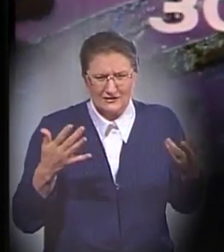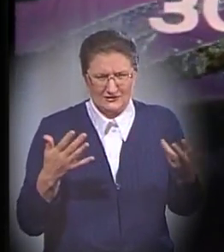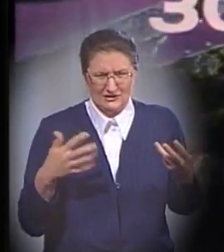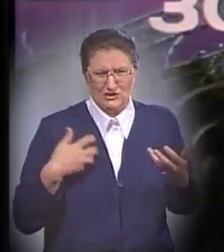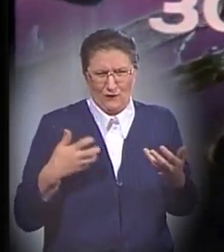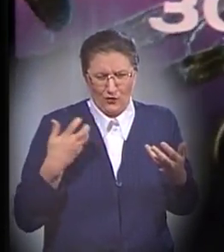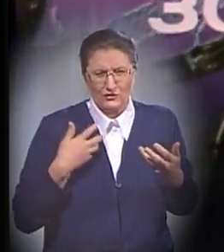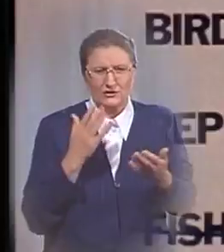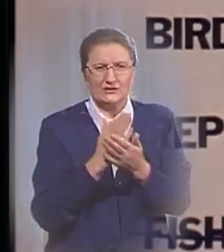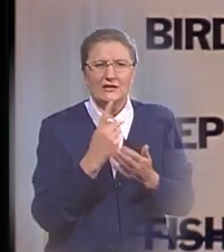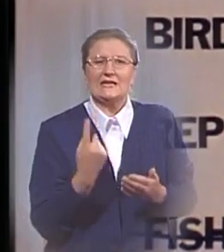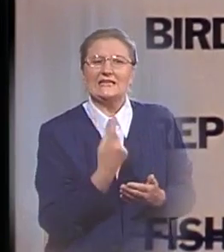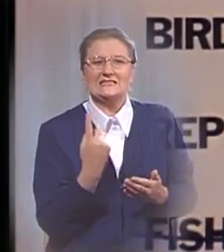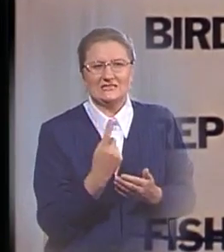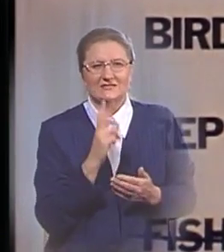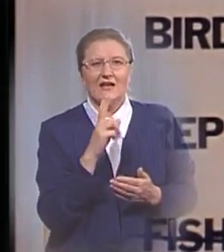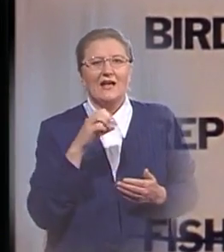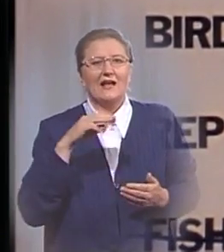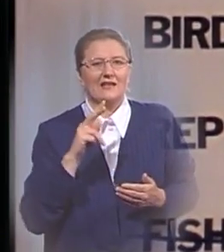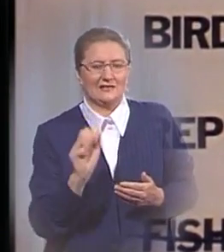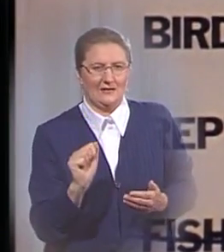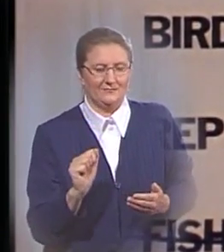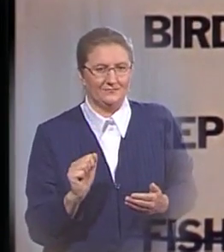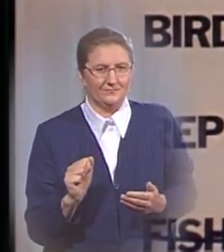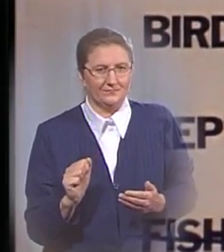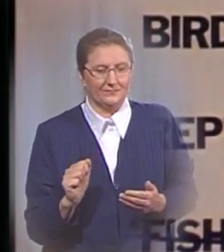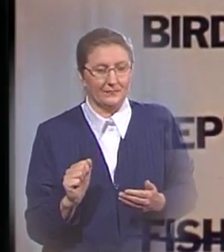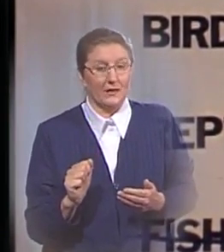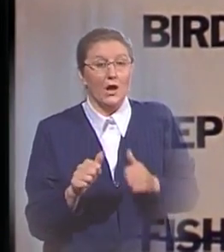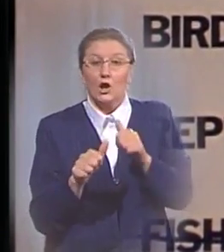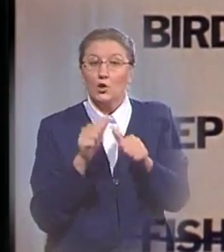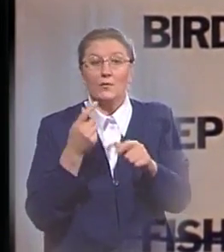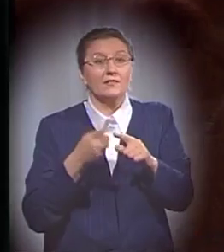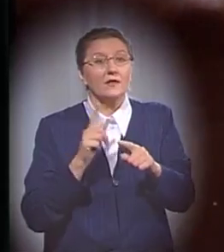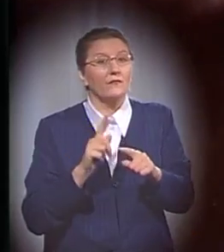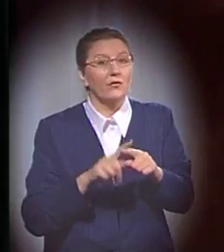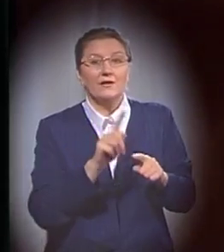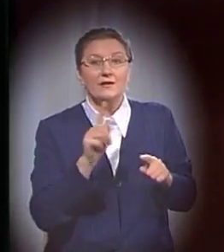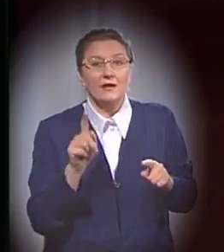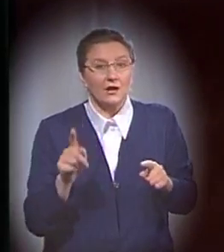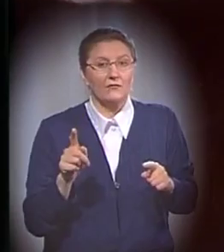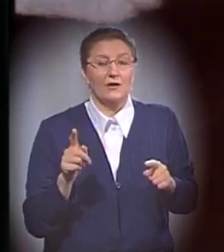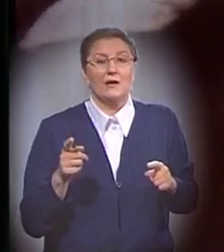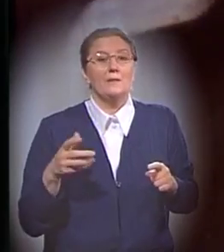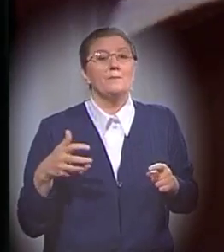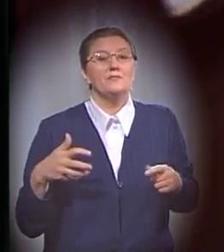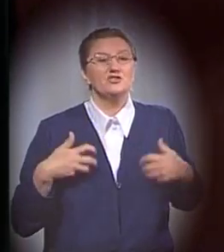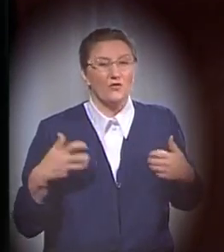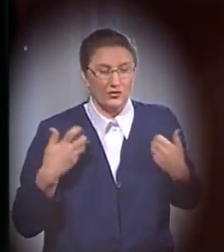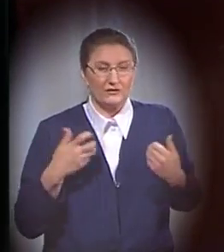состоящих из единственной клетки. Кроме того, некоторые млекопитающие, это водные